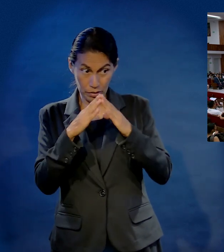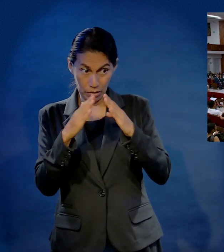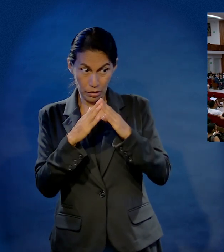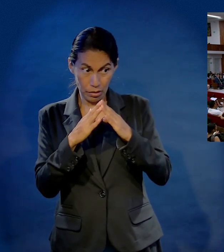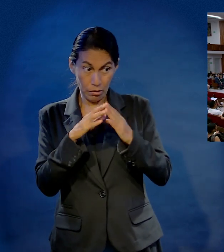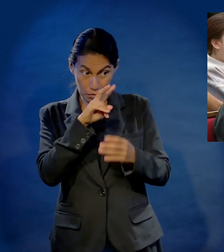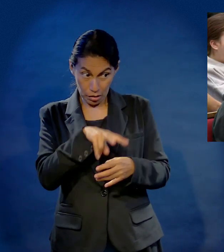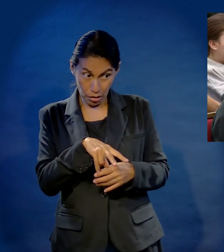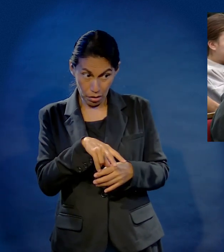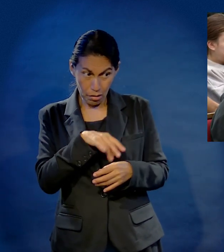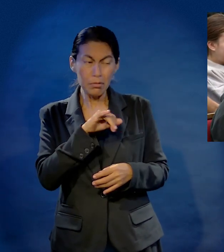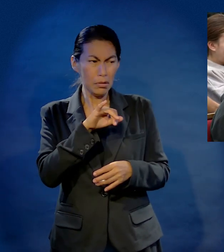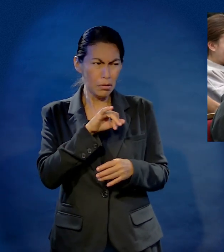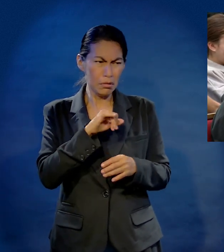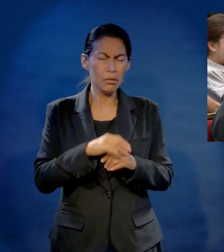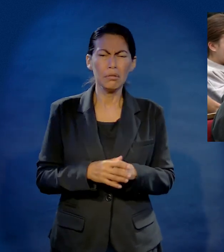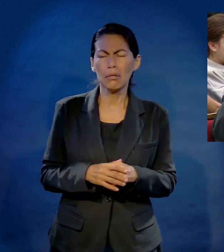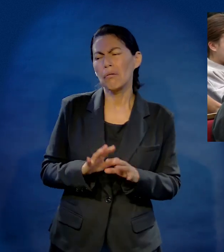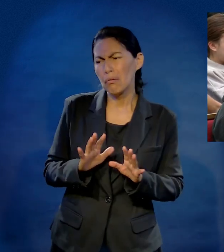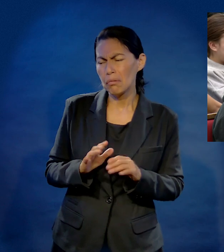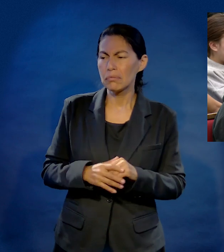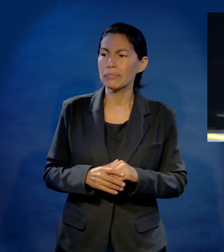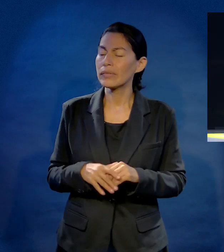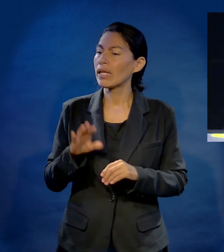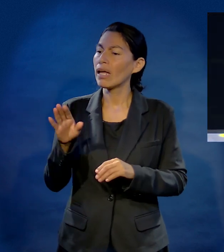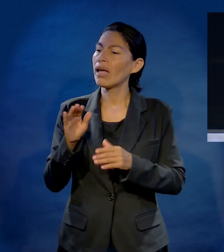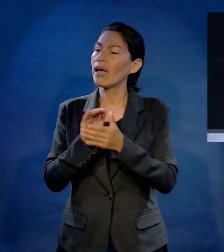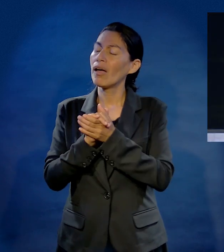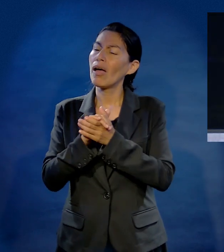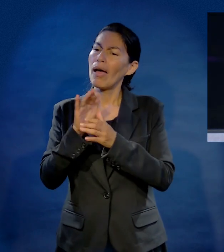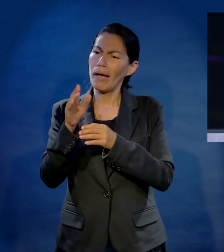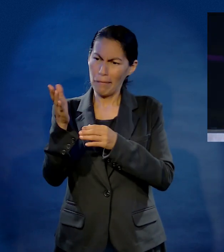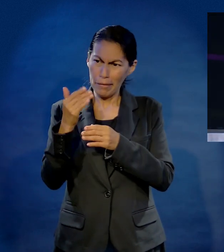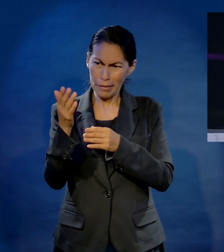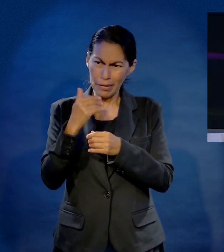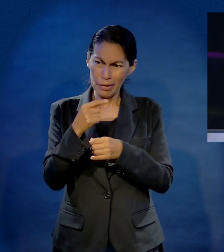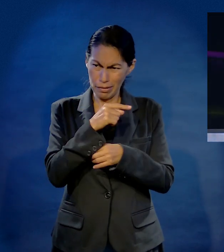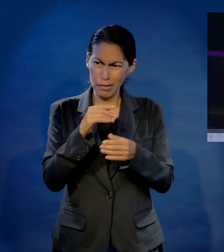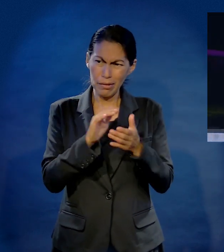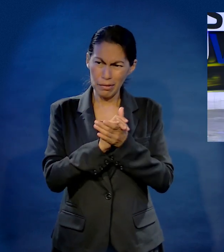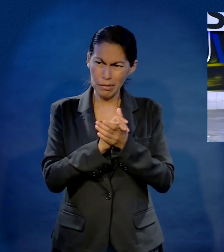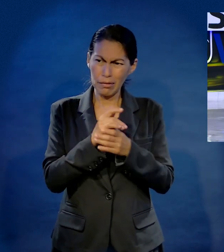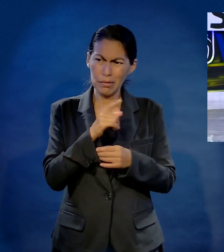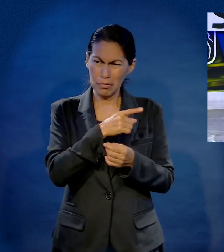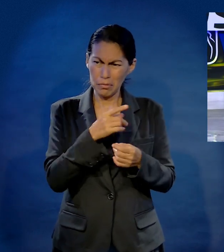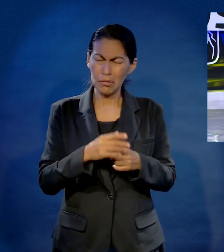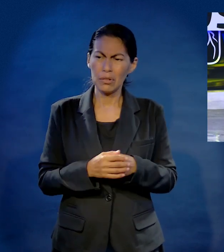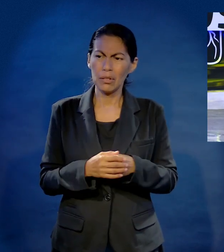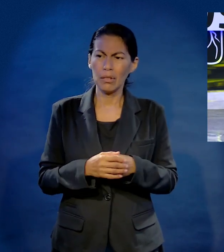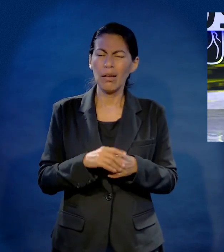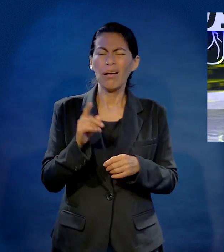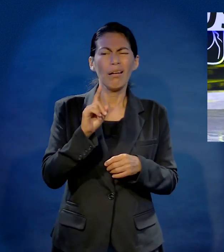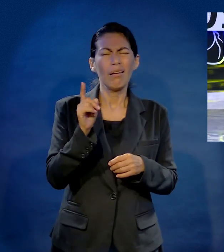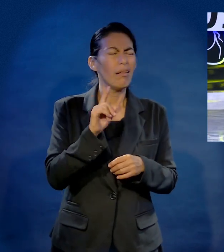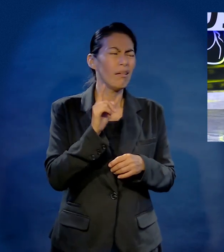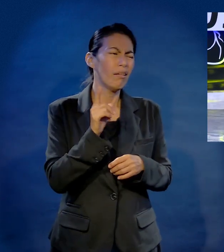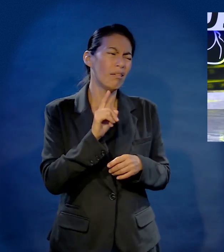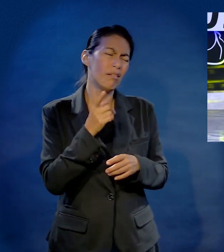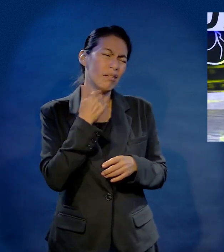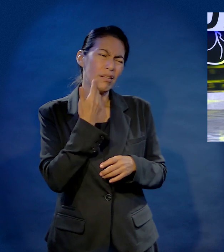a mi casa. ¿De veras? Sí. Entonces, yo le dije a mi esposa, mira, me invitó a la casa fulano, ¿quieres venir? O no,